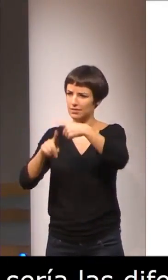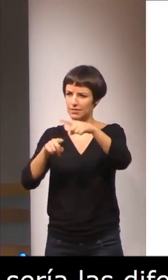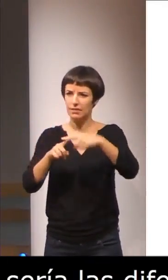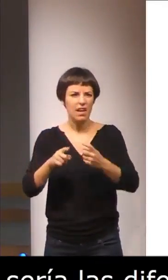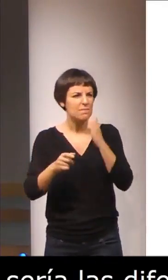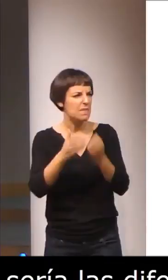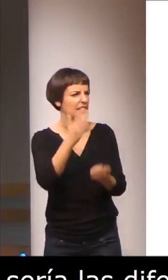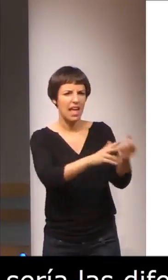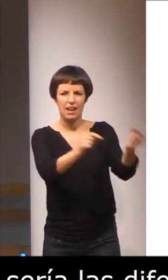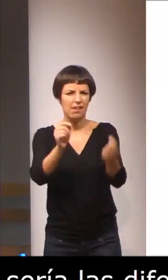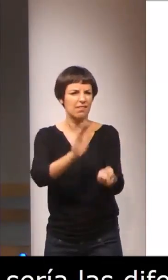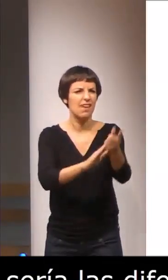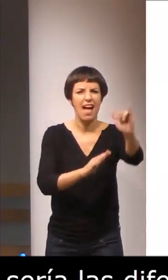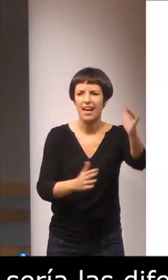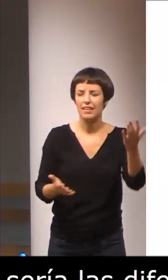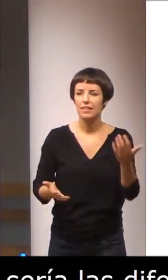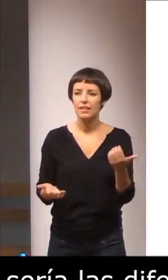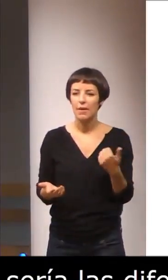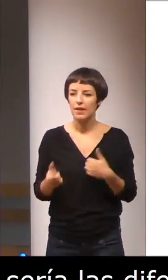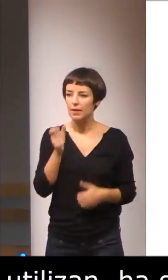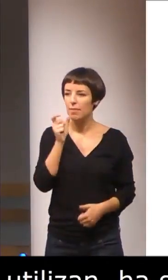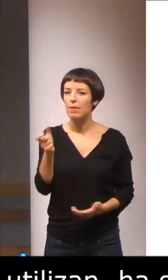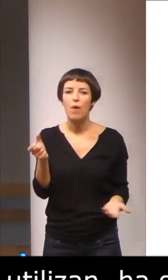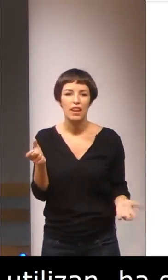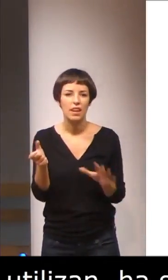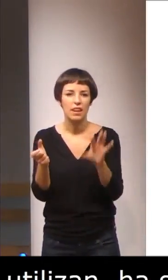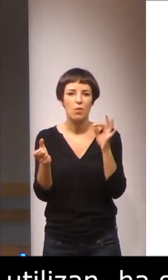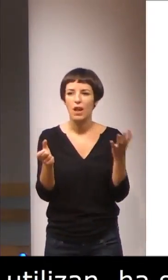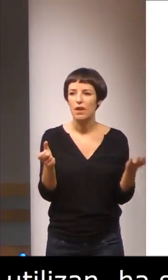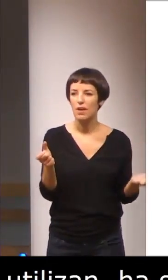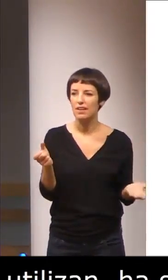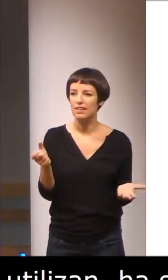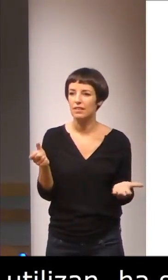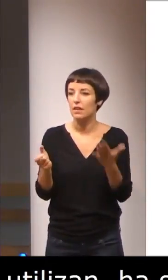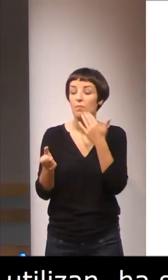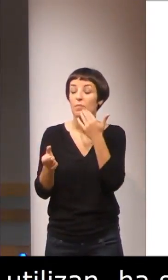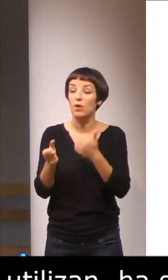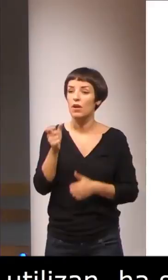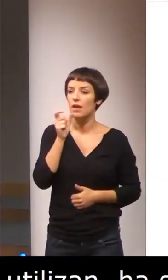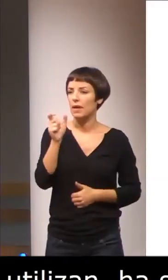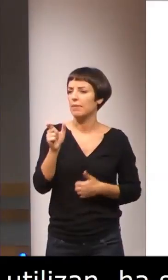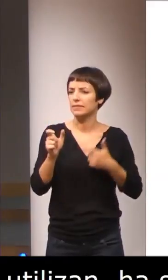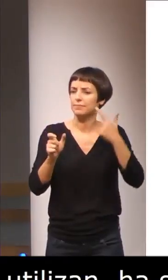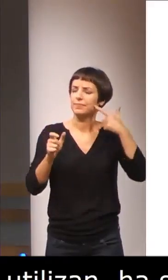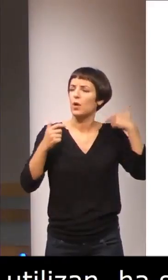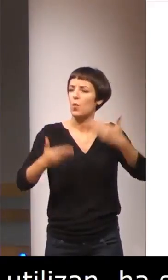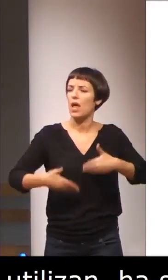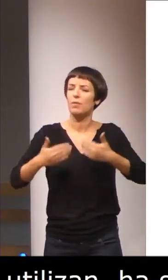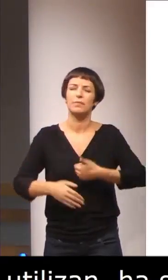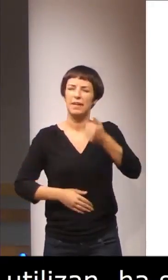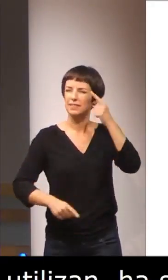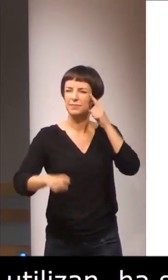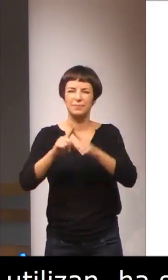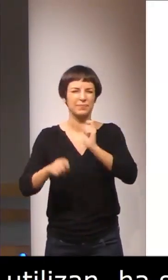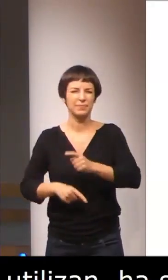qué selección hacemos. Los términos clásicos que utilizan fundamentalmente los profesores de